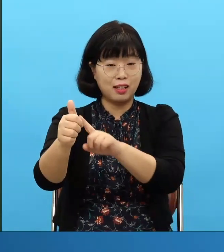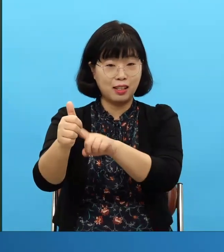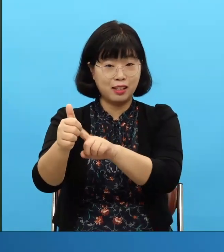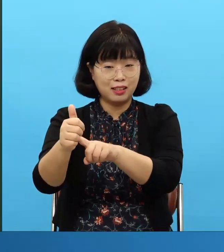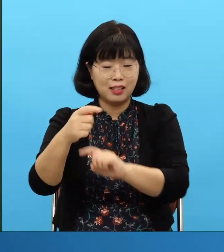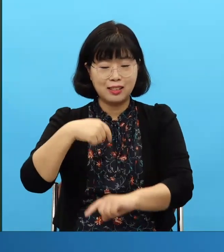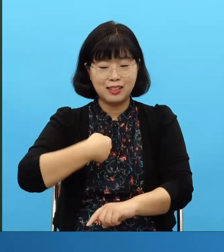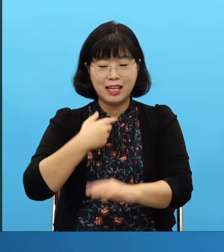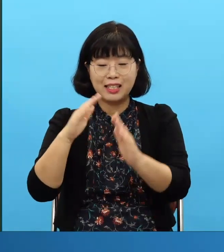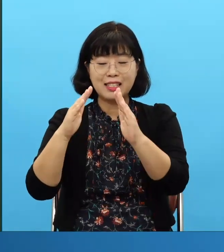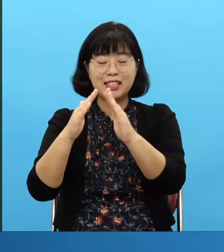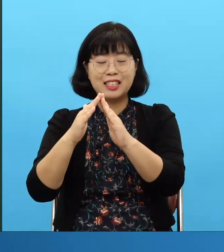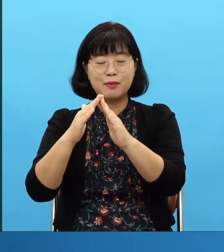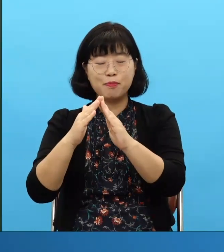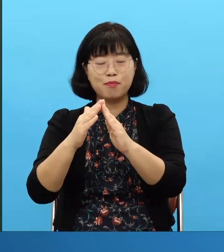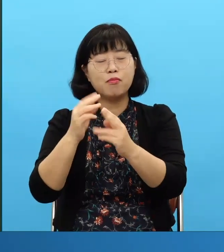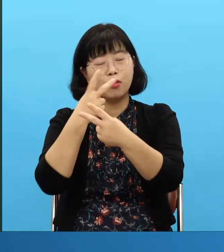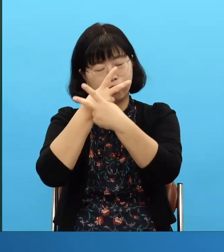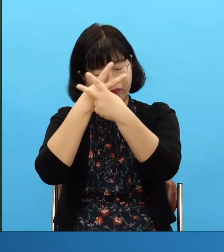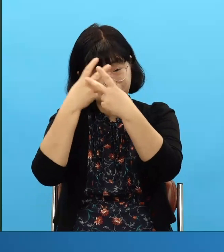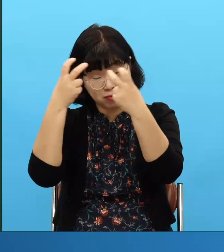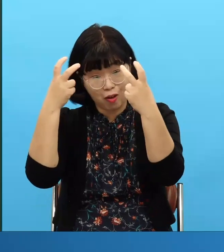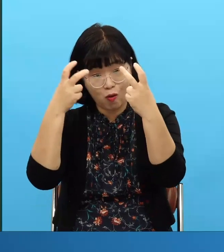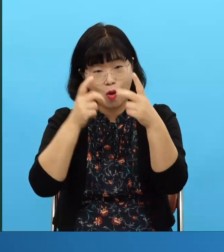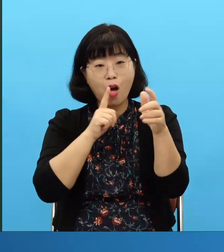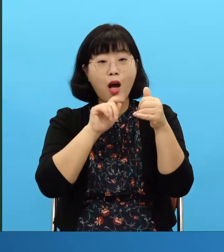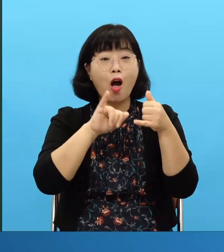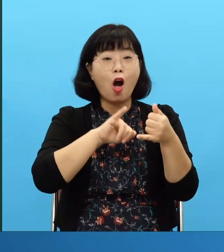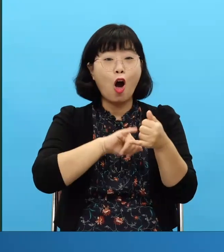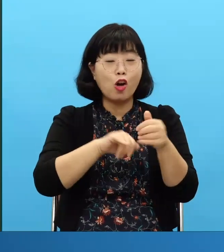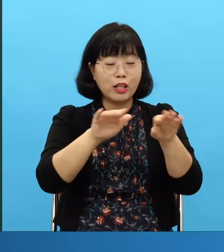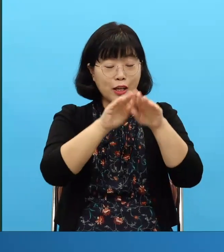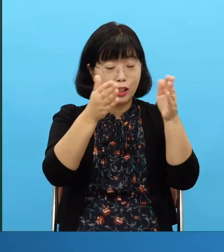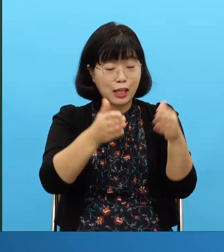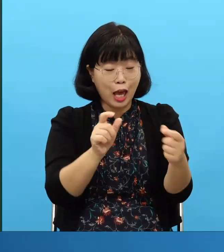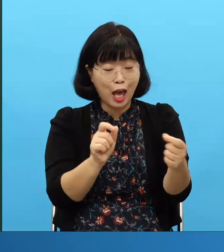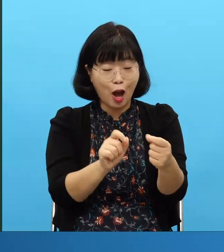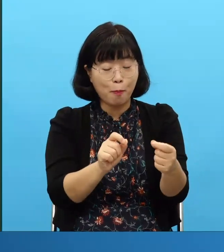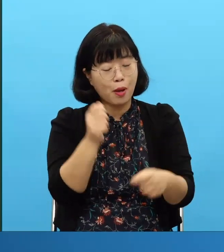vemos que Samuel estaba en sus aposentos pero ese niño Samuel estaba junto al arca del pacto